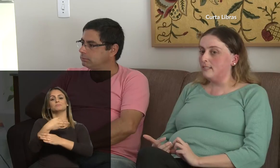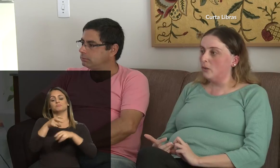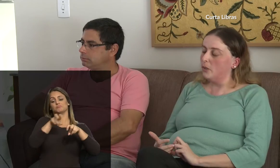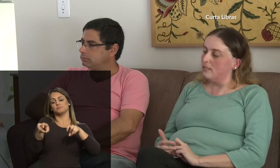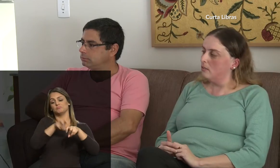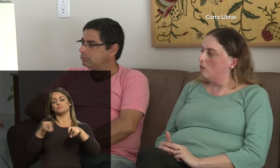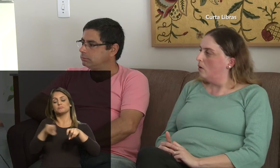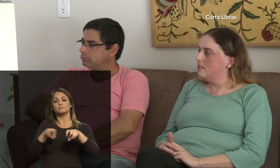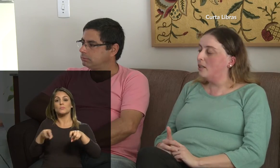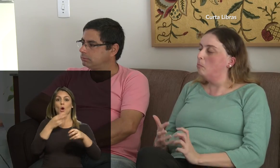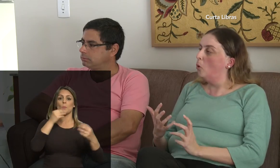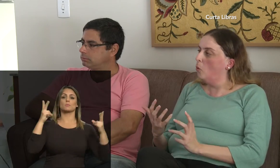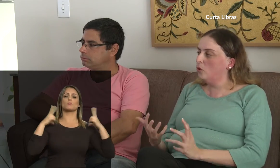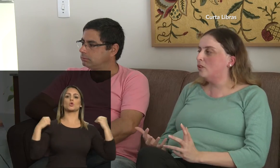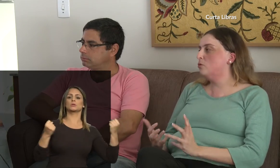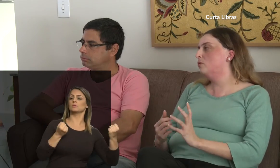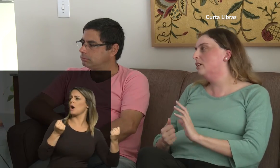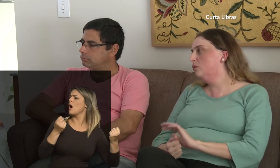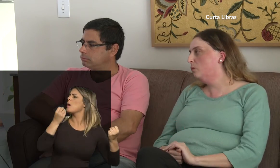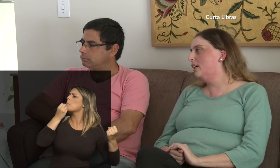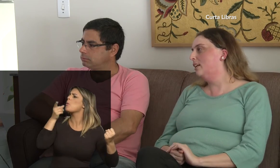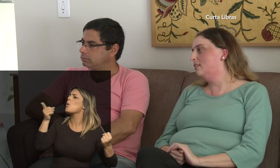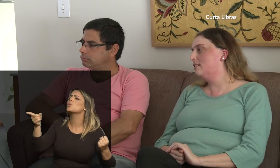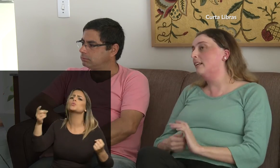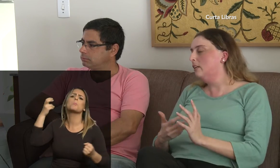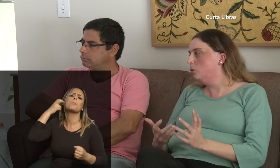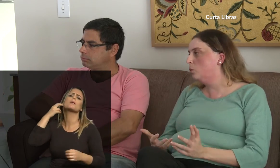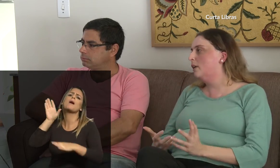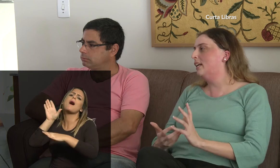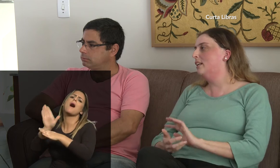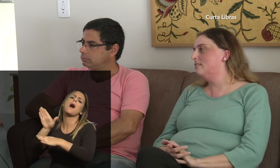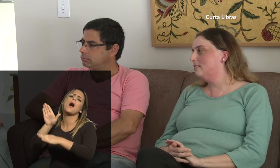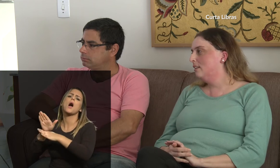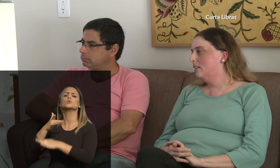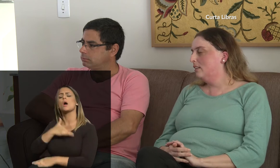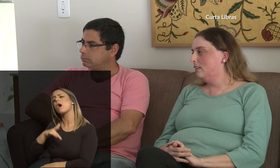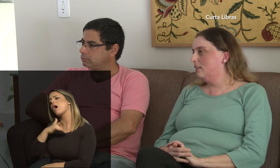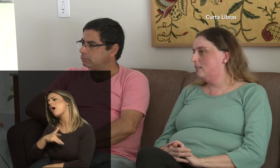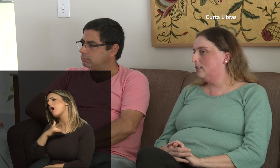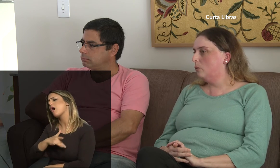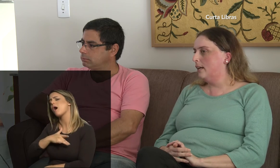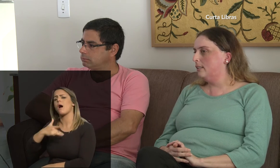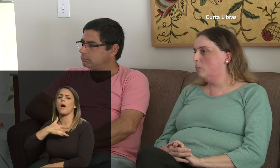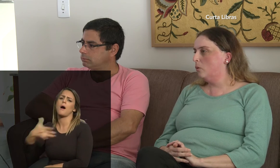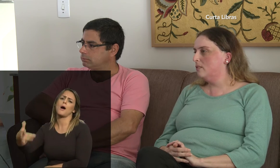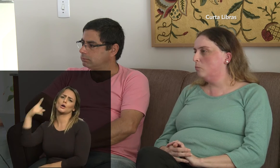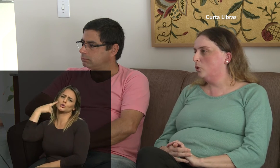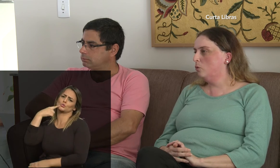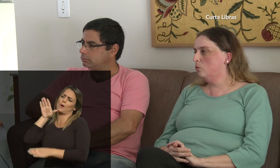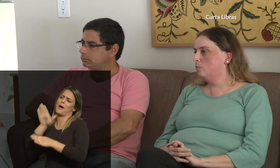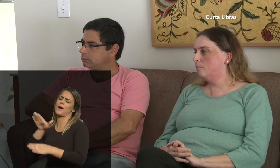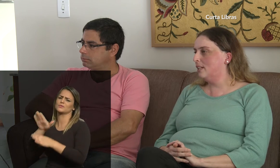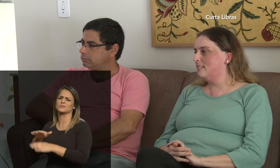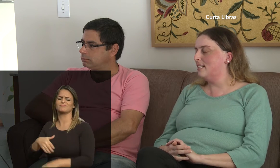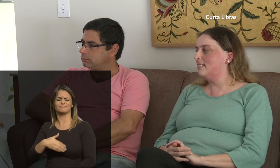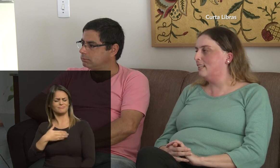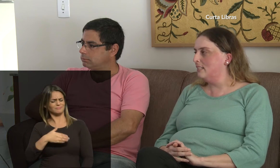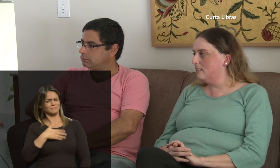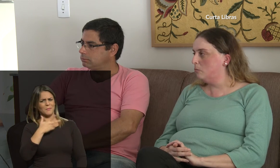aí o taxista olhou e disse, nossa, que bom que tu está ajudando ele, saindo com eles. Então, ainda é uma coisa muito